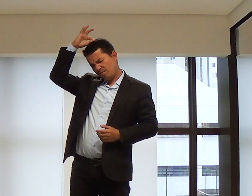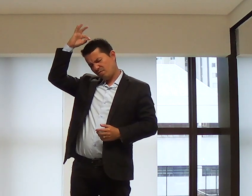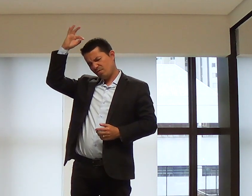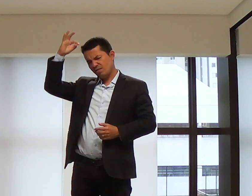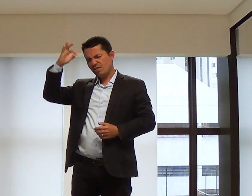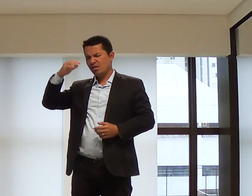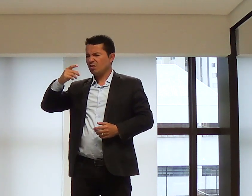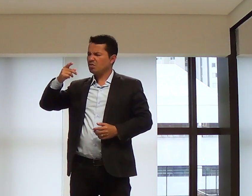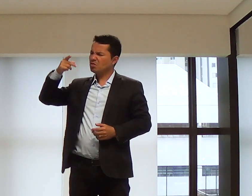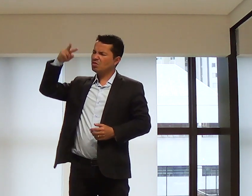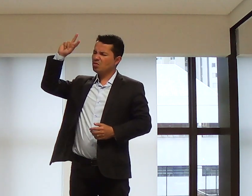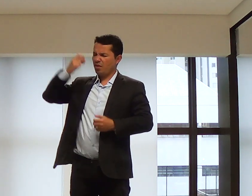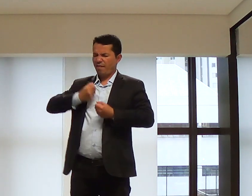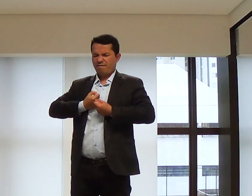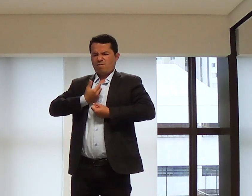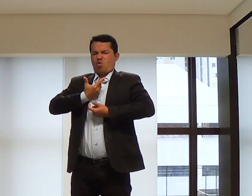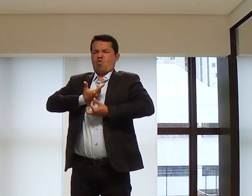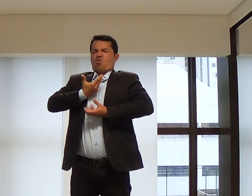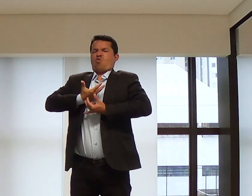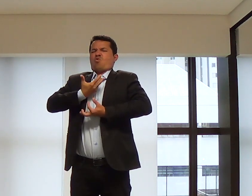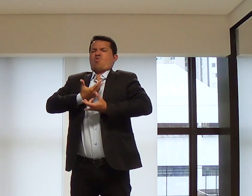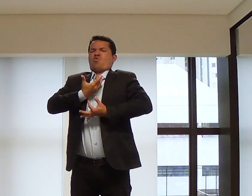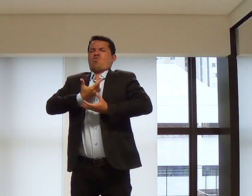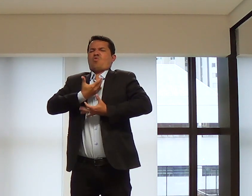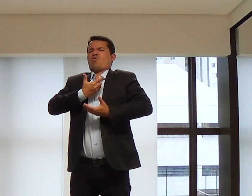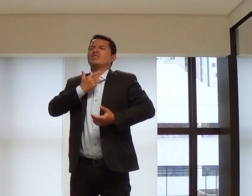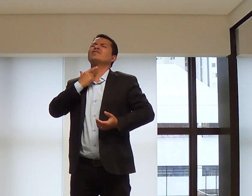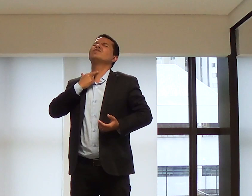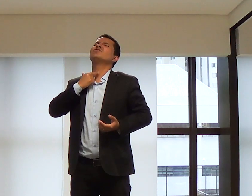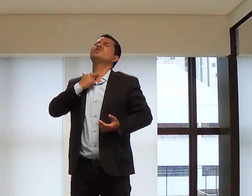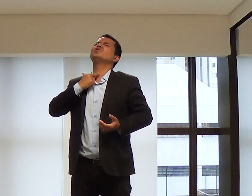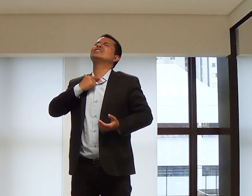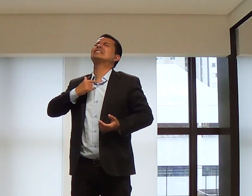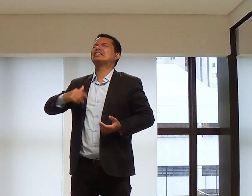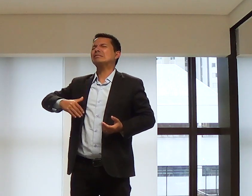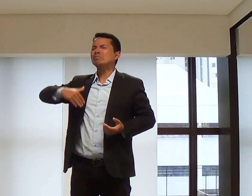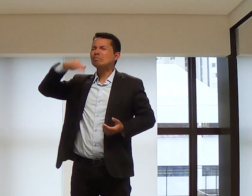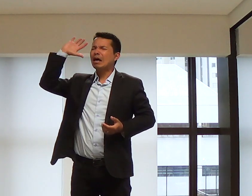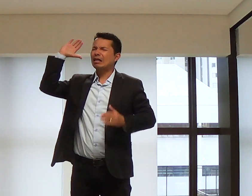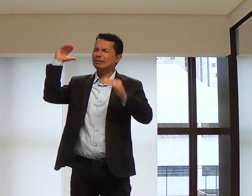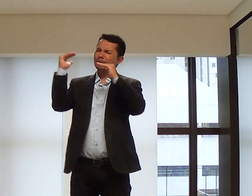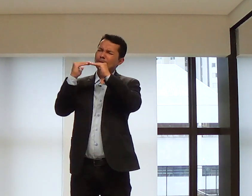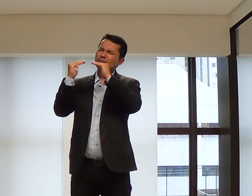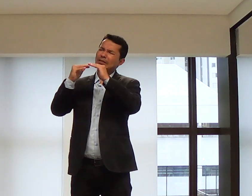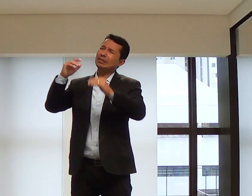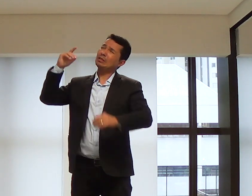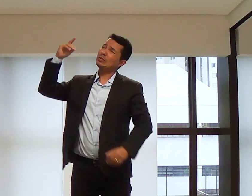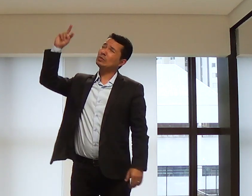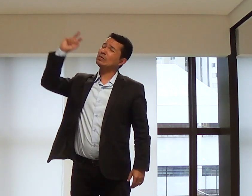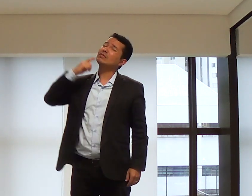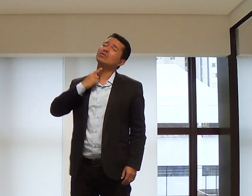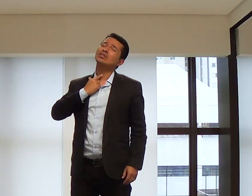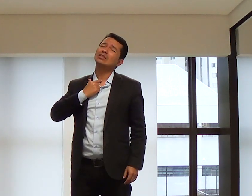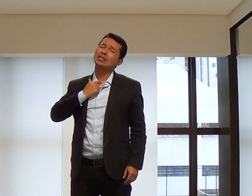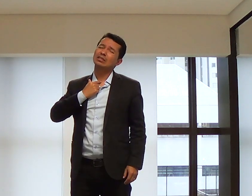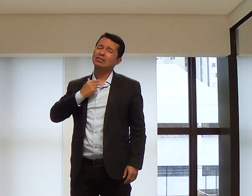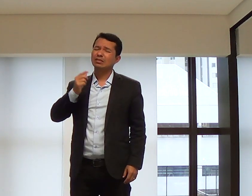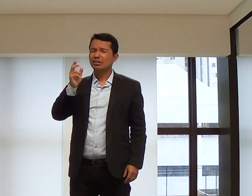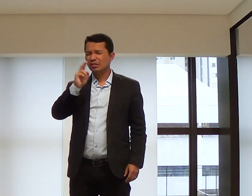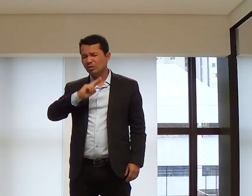seu Espírito. Que a sua vida flua em nós. Que a sua vontade seja feita